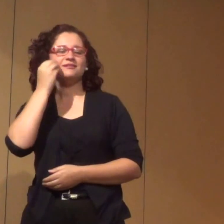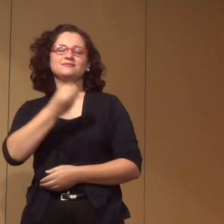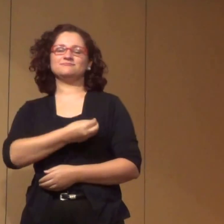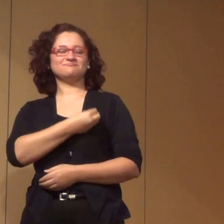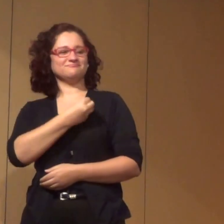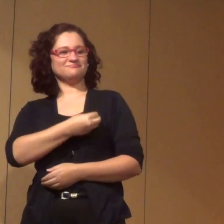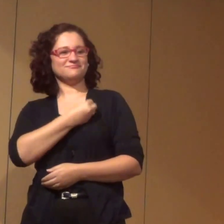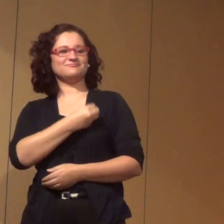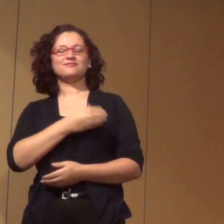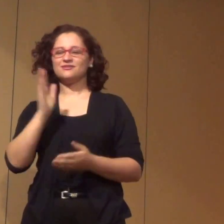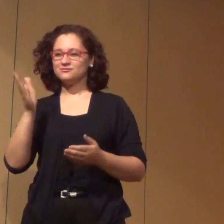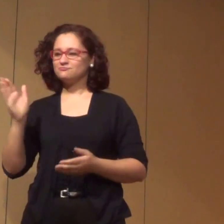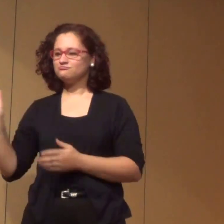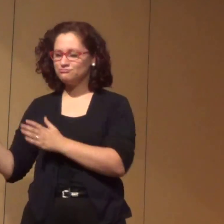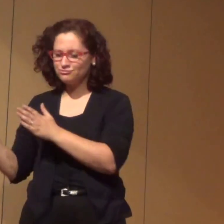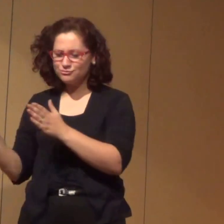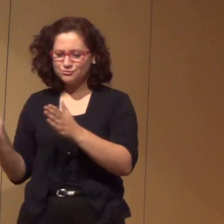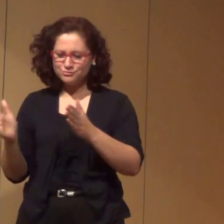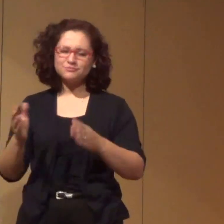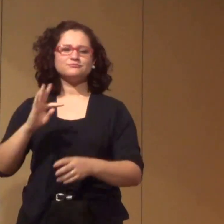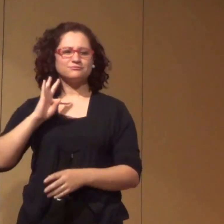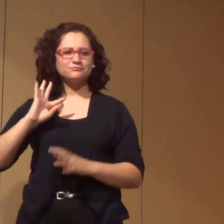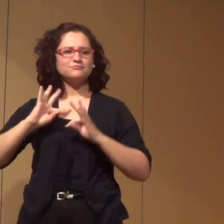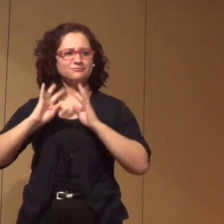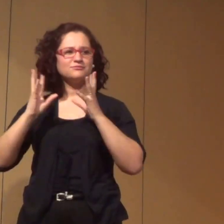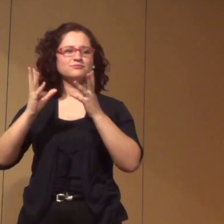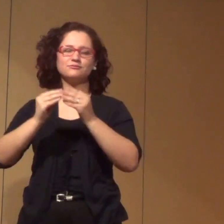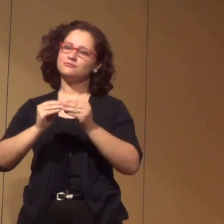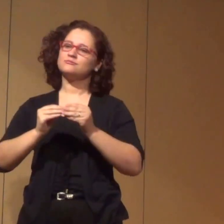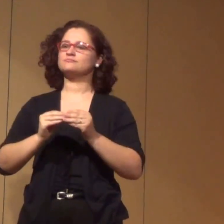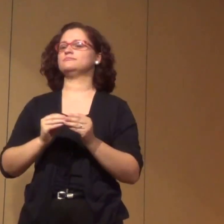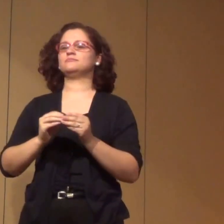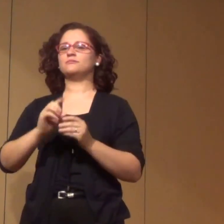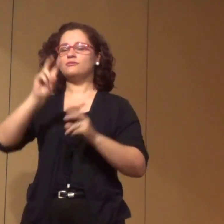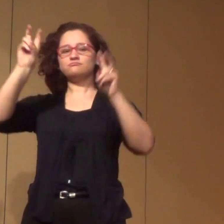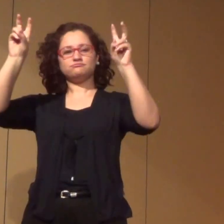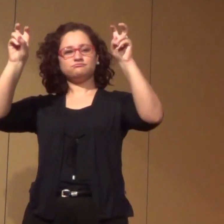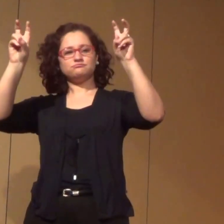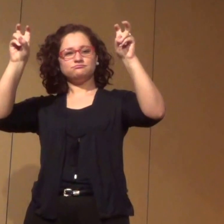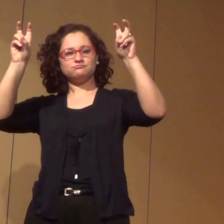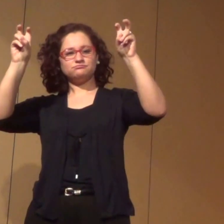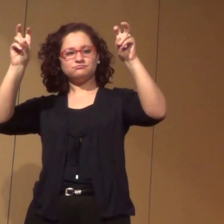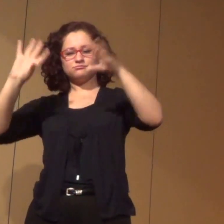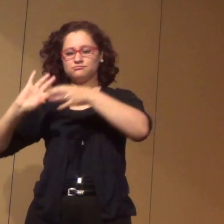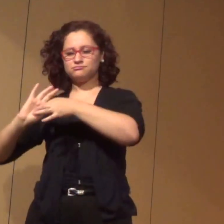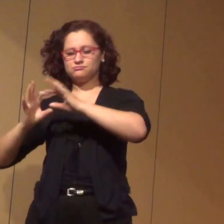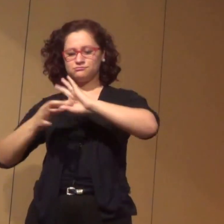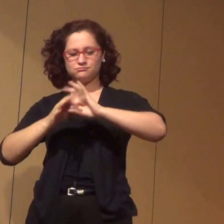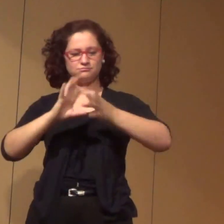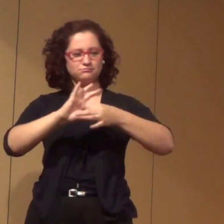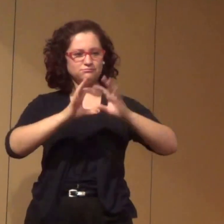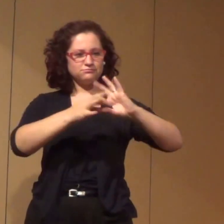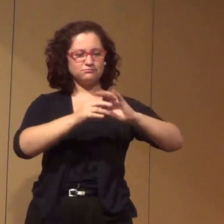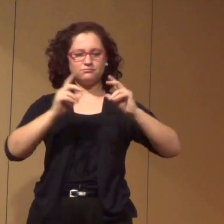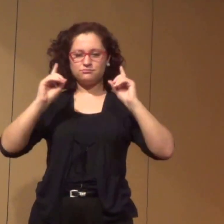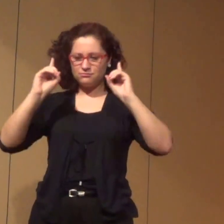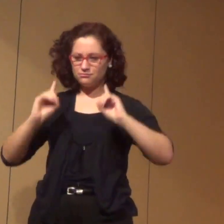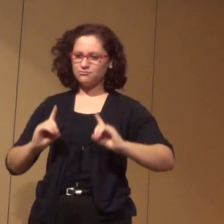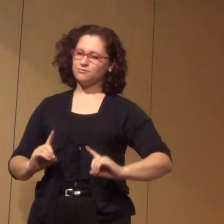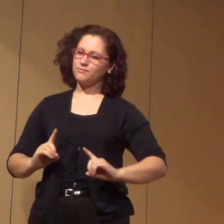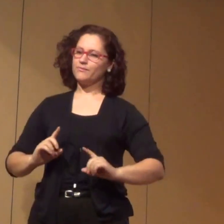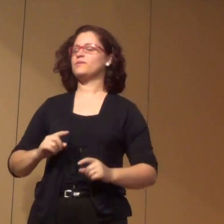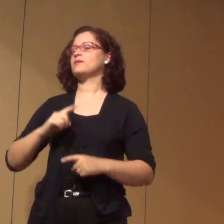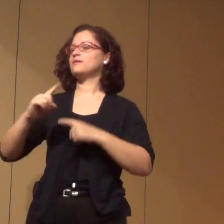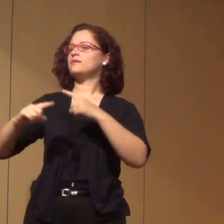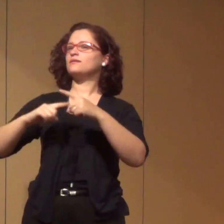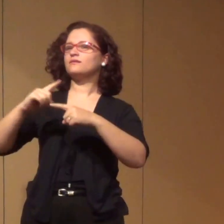passaram, acerca do tema Paralimpíadas e Desenvolvimento de Jogos. Depois teremos a orientação de como vai funcionar o programa,